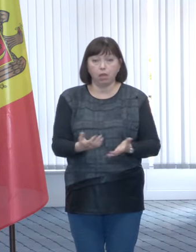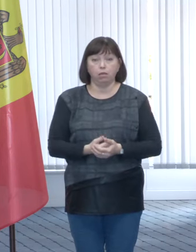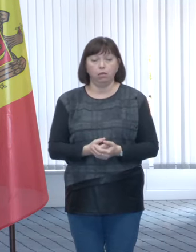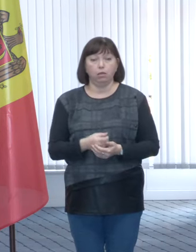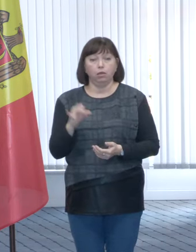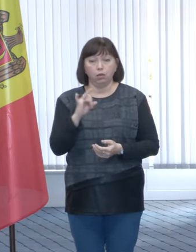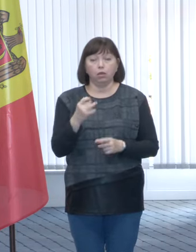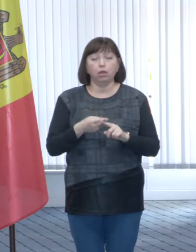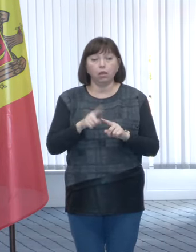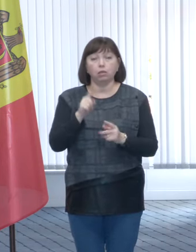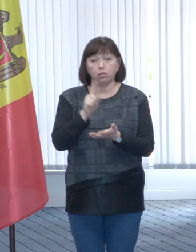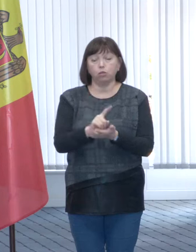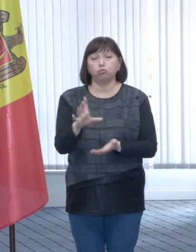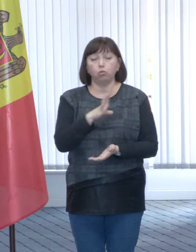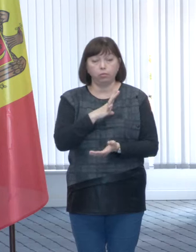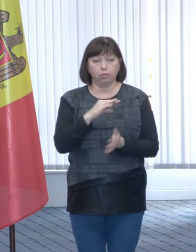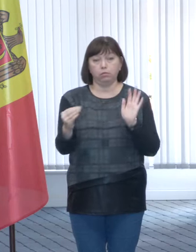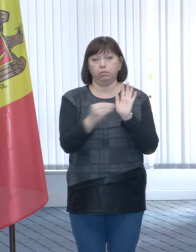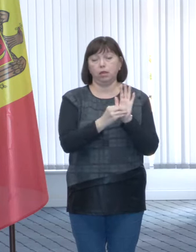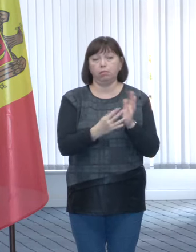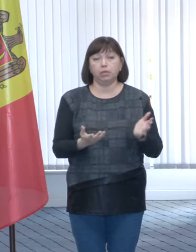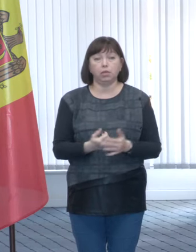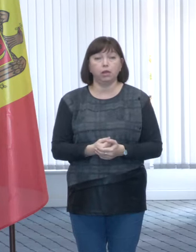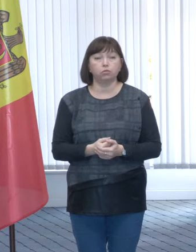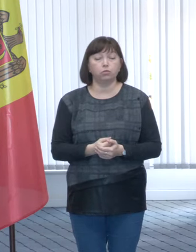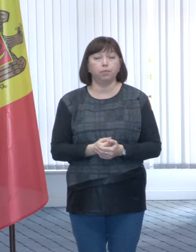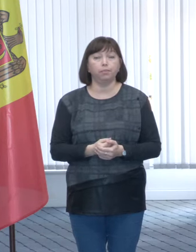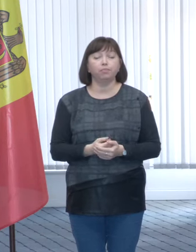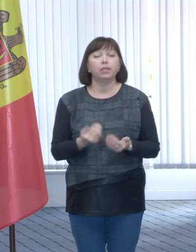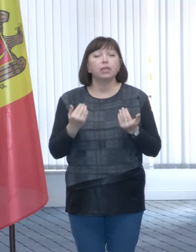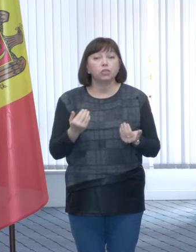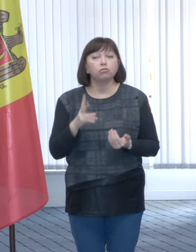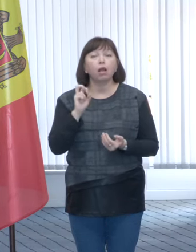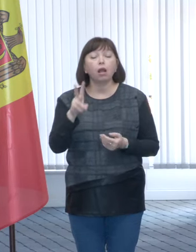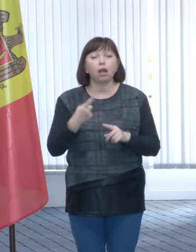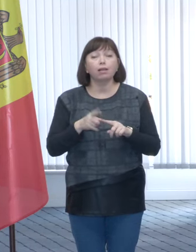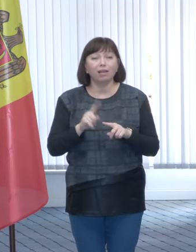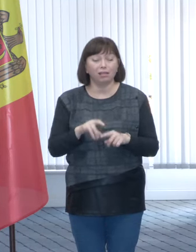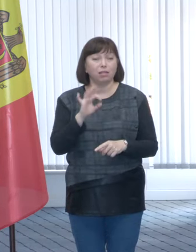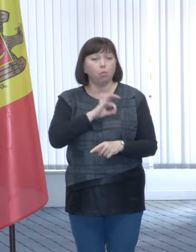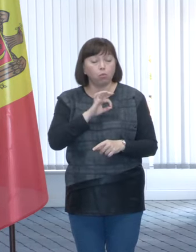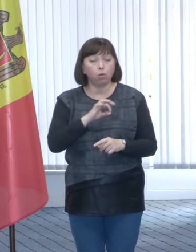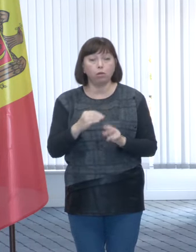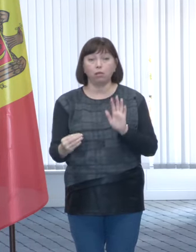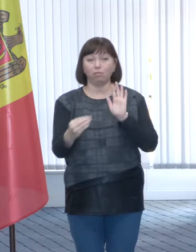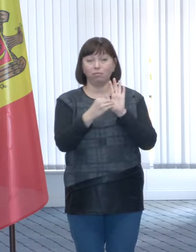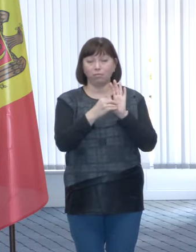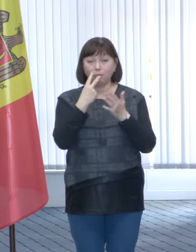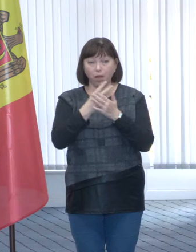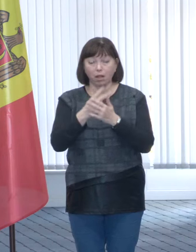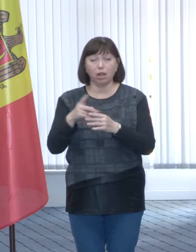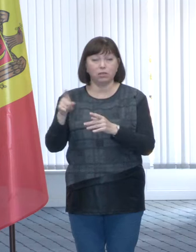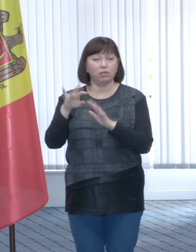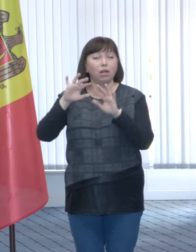declarat. Acum, cum acest venit se reflectă în bazele de date,